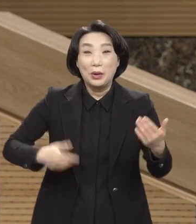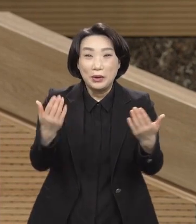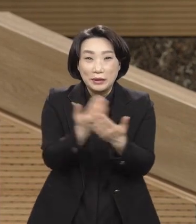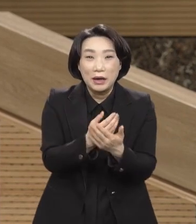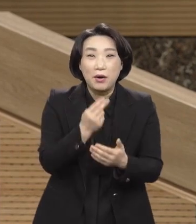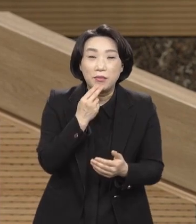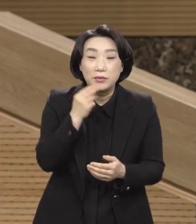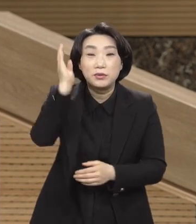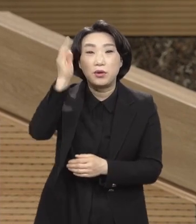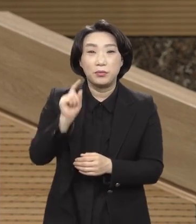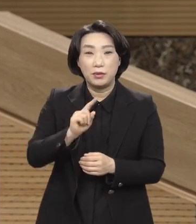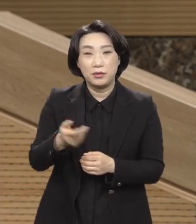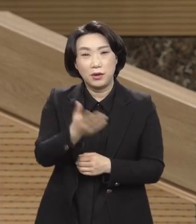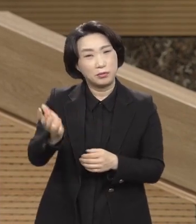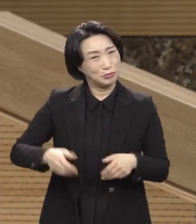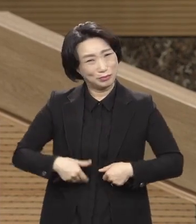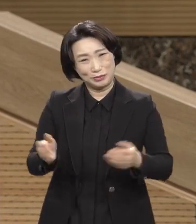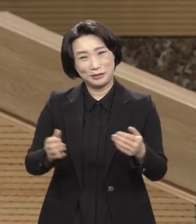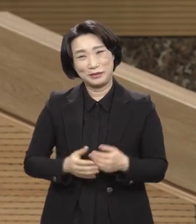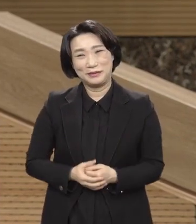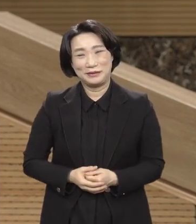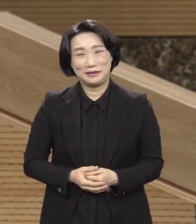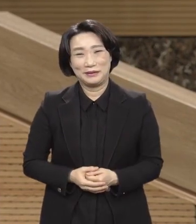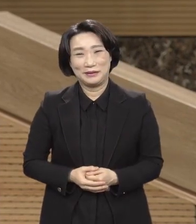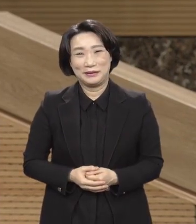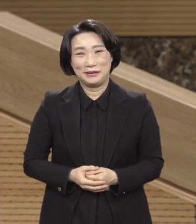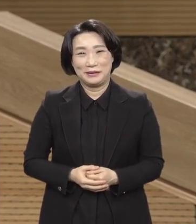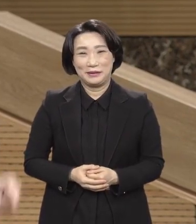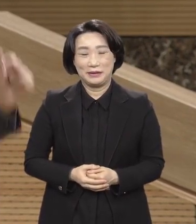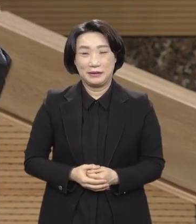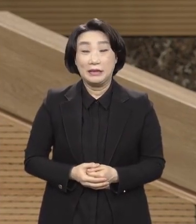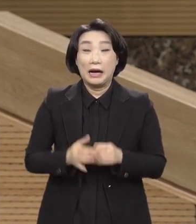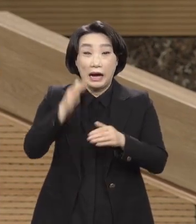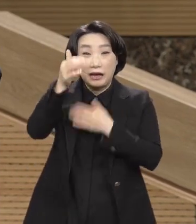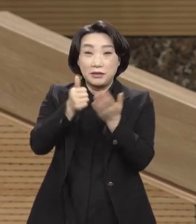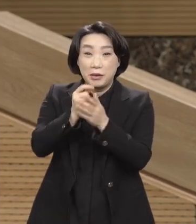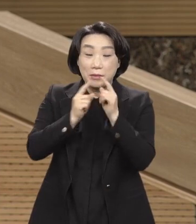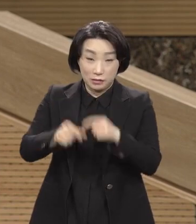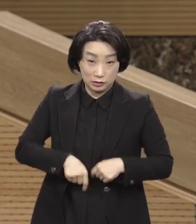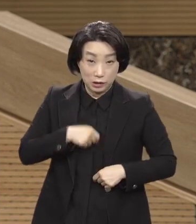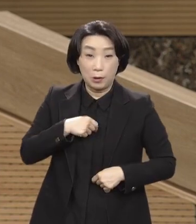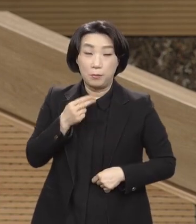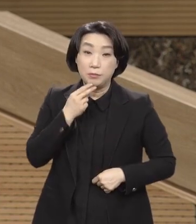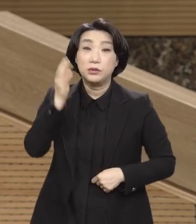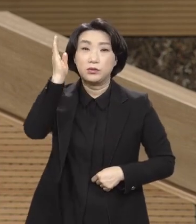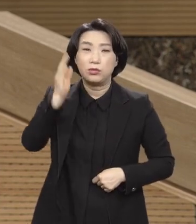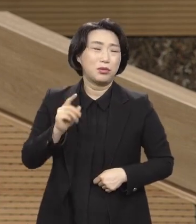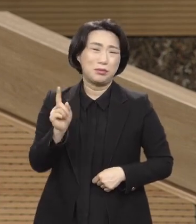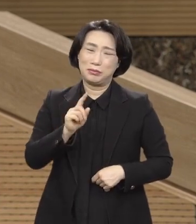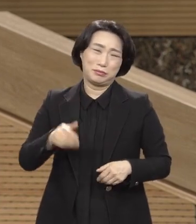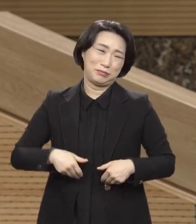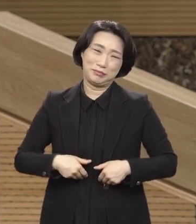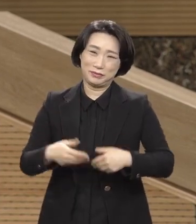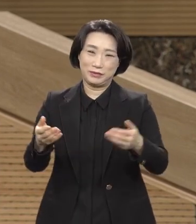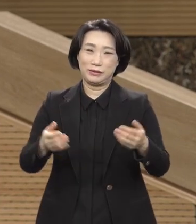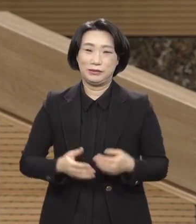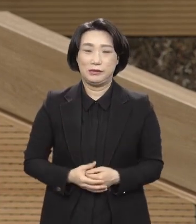설교는 아무 가치가 없어 아멘 말씀에 의가 없는 설교는 아무 가치가 없어 아멘